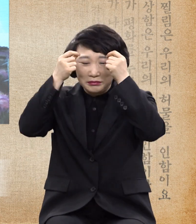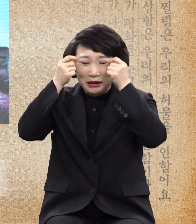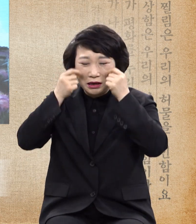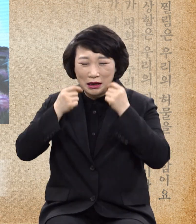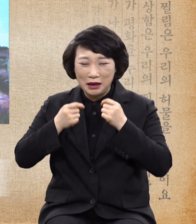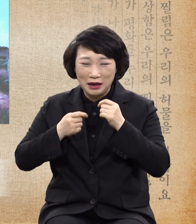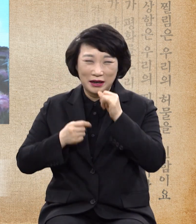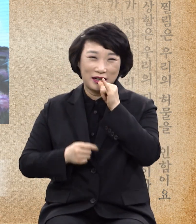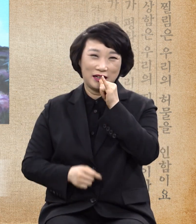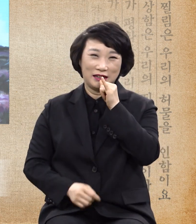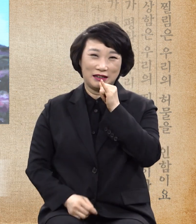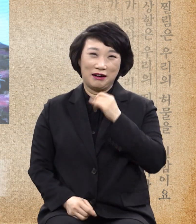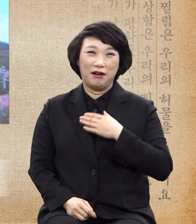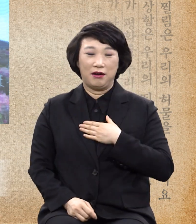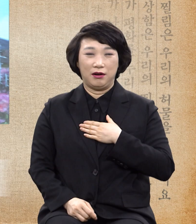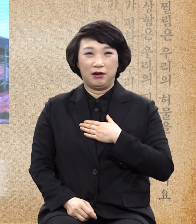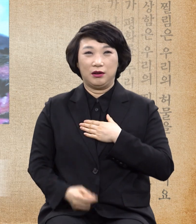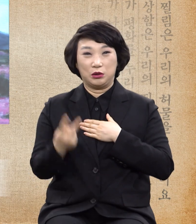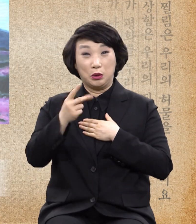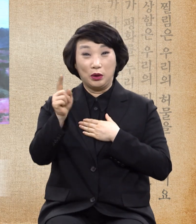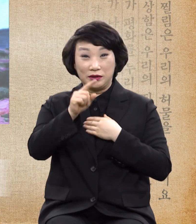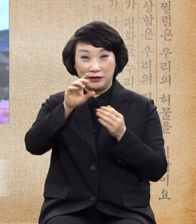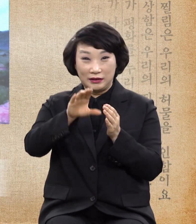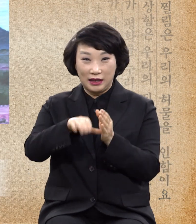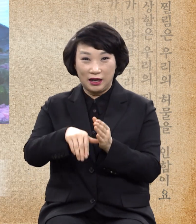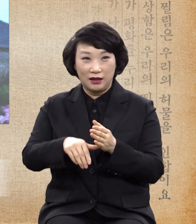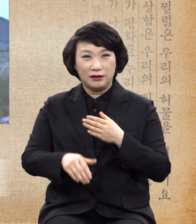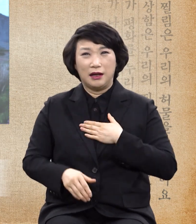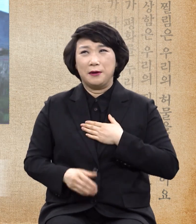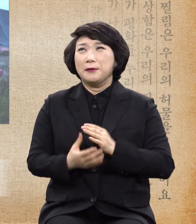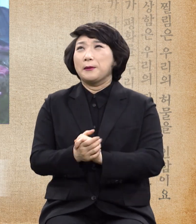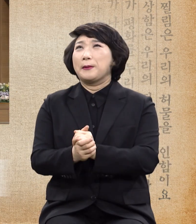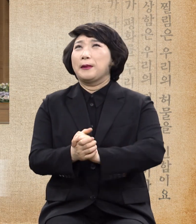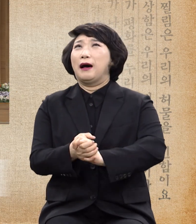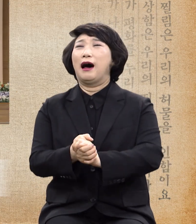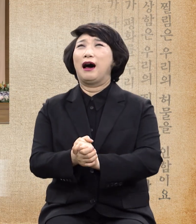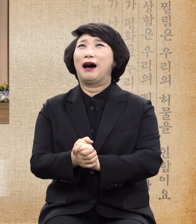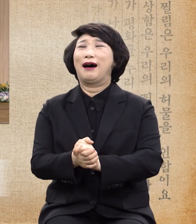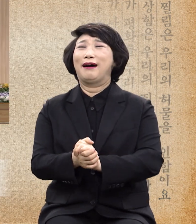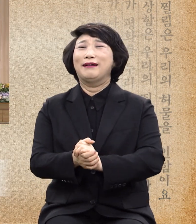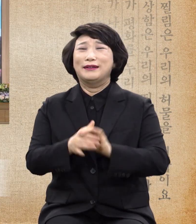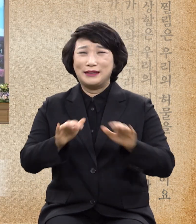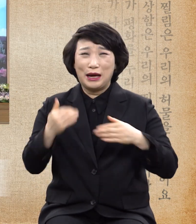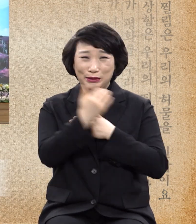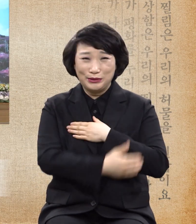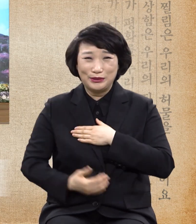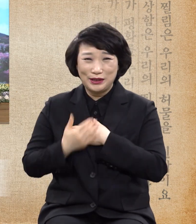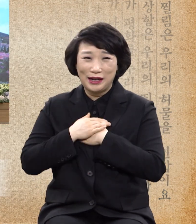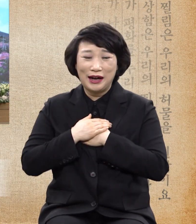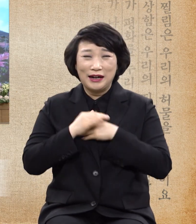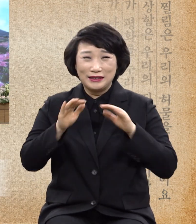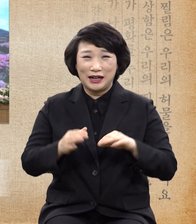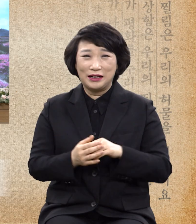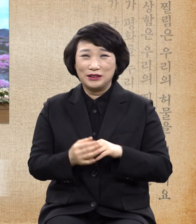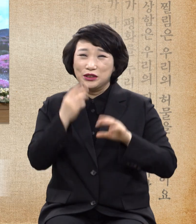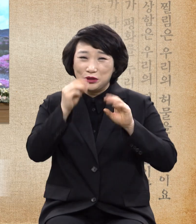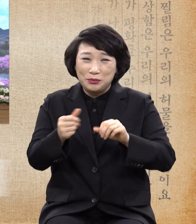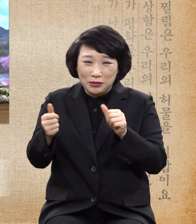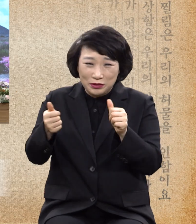또 어떤 때는 내 육체가 끝나기 전에 주님이 오시면 얼마나 좋을까.